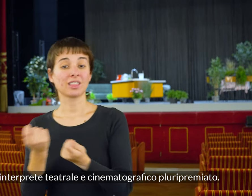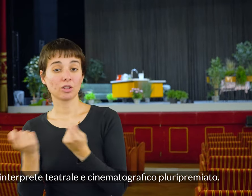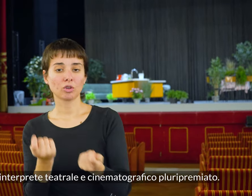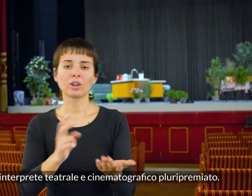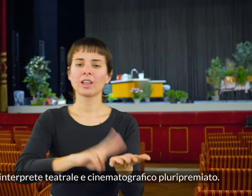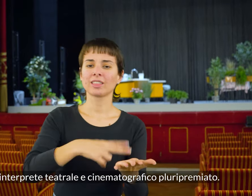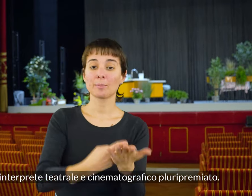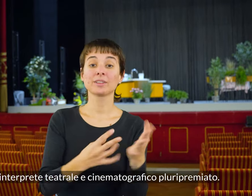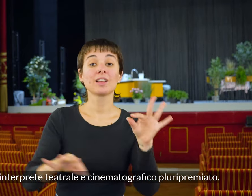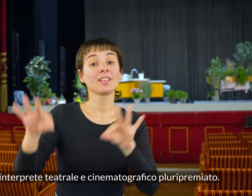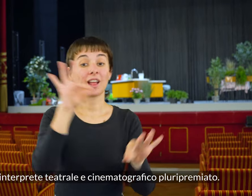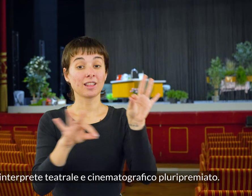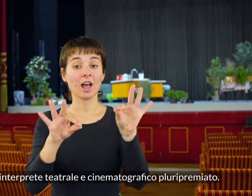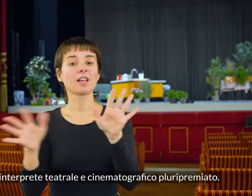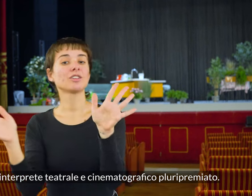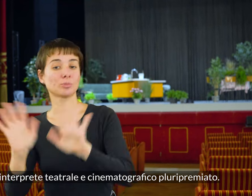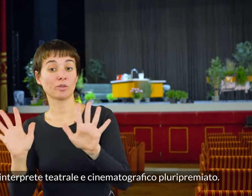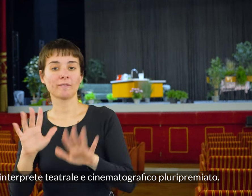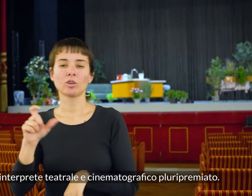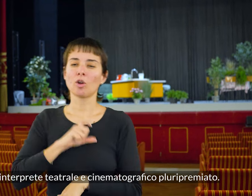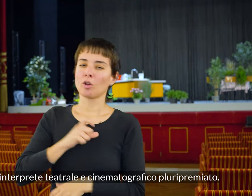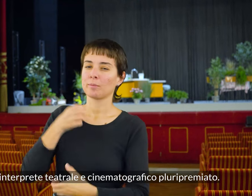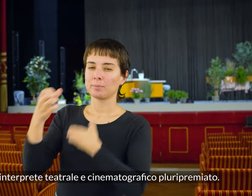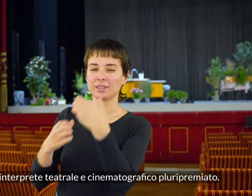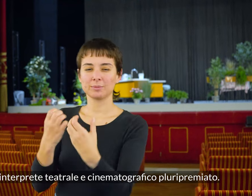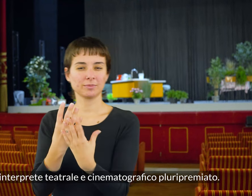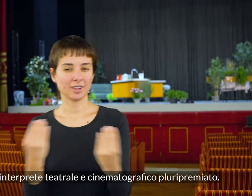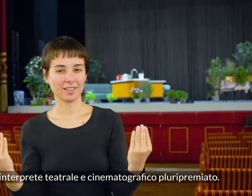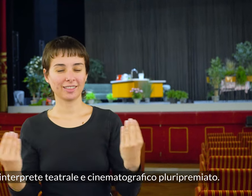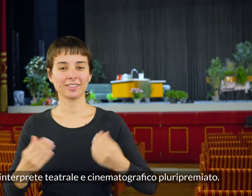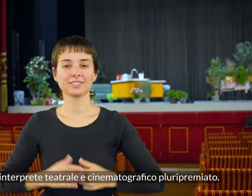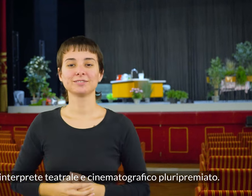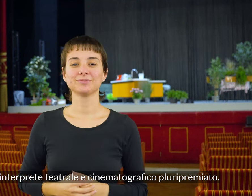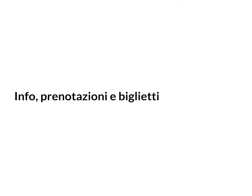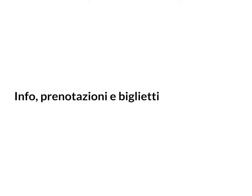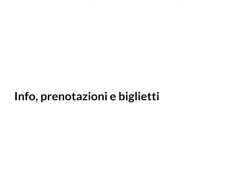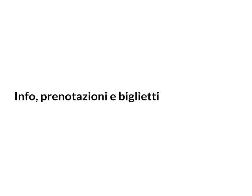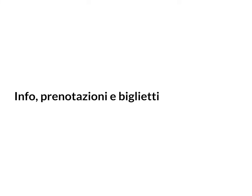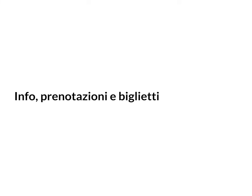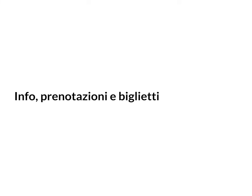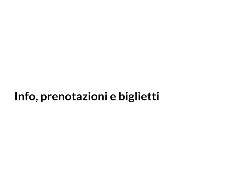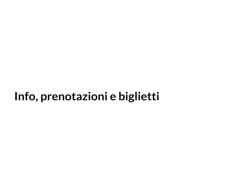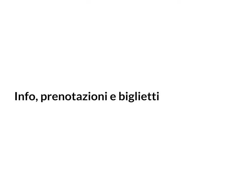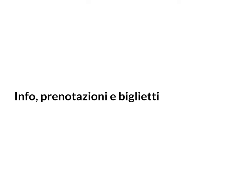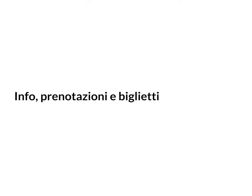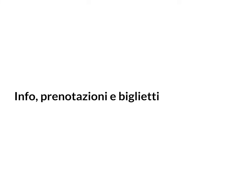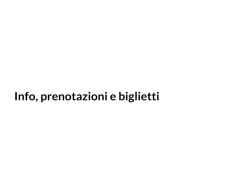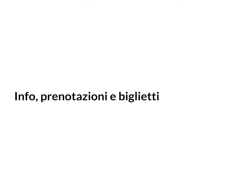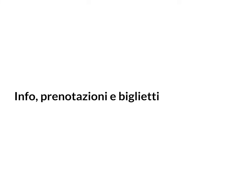interprete teatrale e cinematografico pluripremiato. Info, prenotazioni e